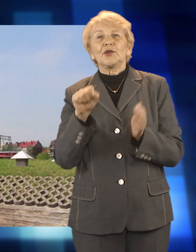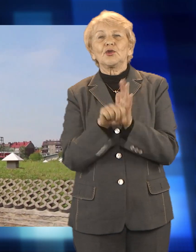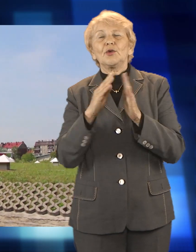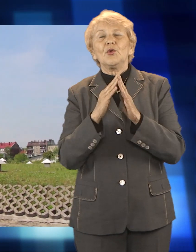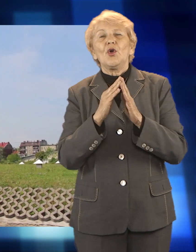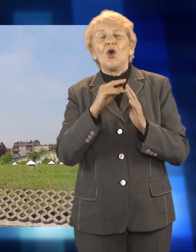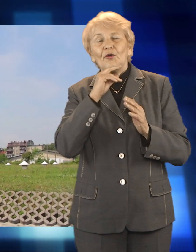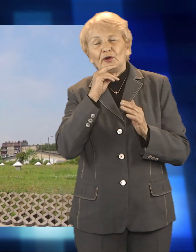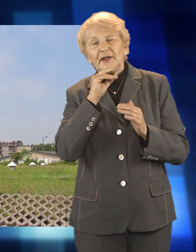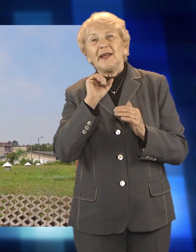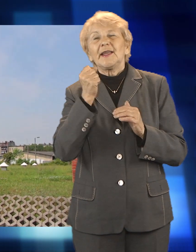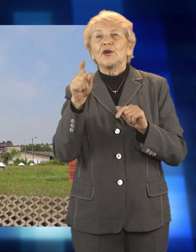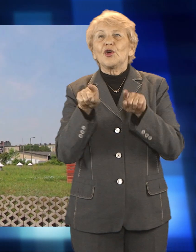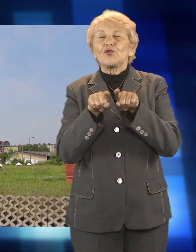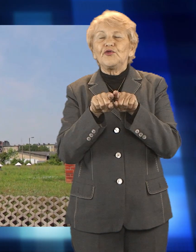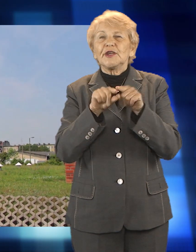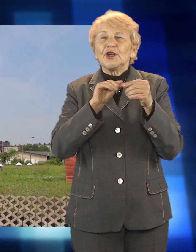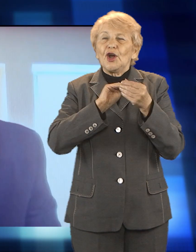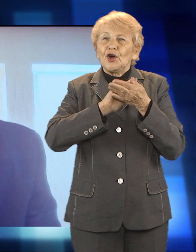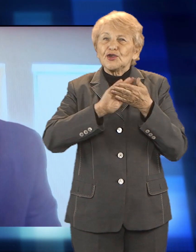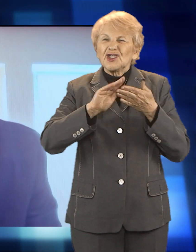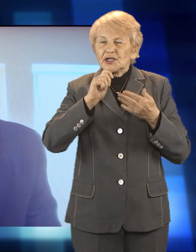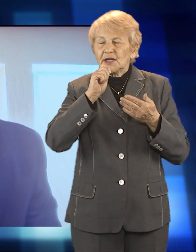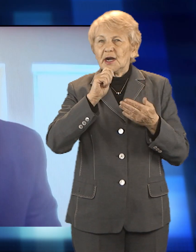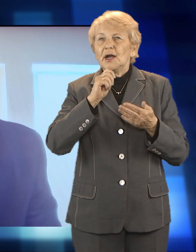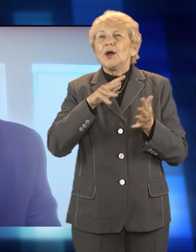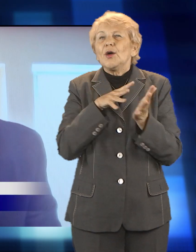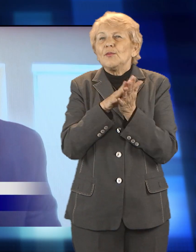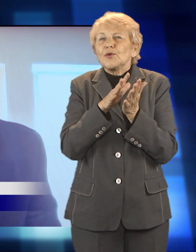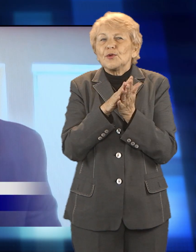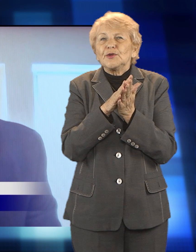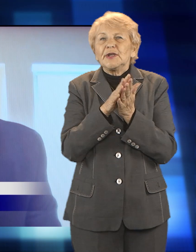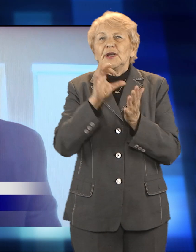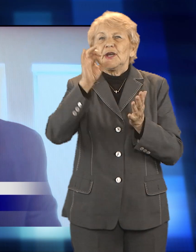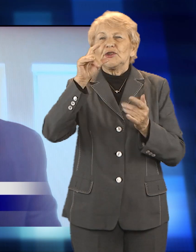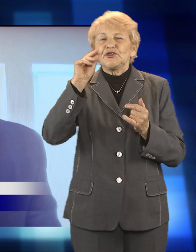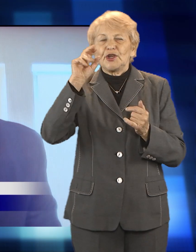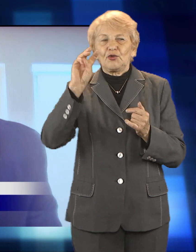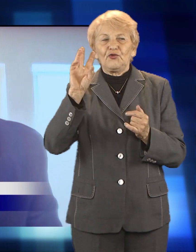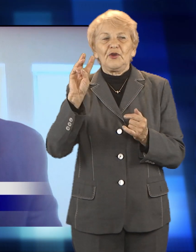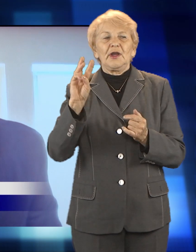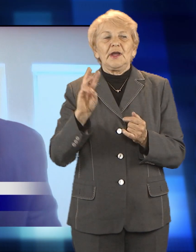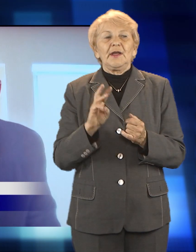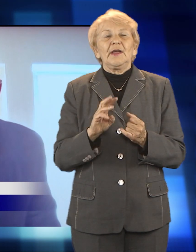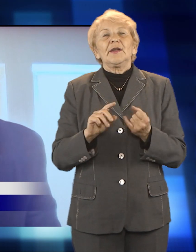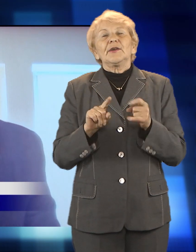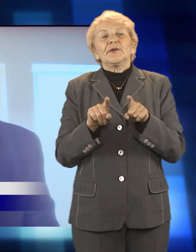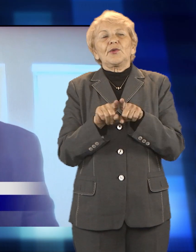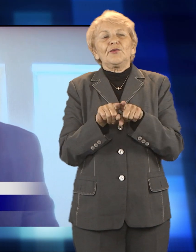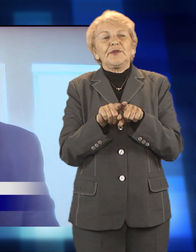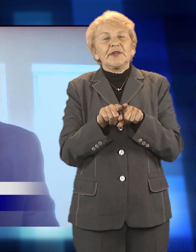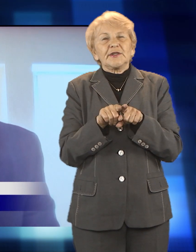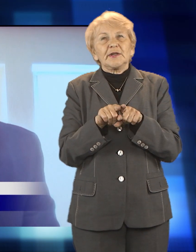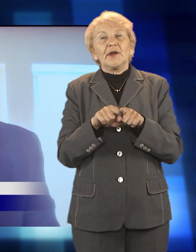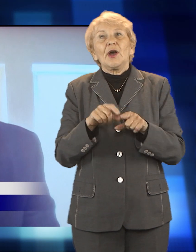Ponadto spółka oferuje usługi komercyjne. Świadczymy szereg usług tzw. dla ludności na zasadach firmy rynkowej.